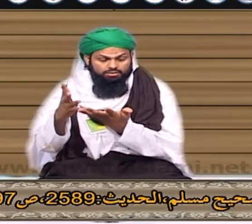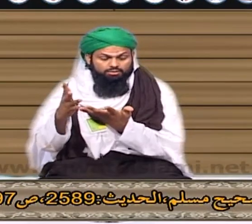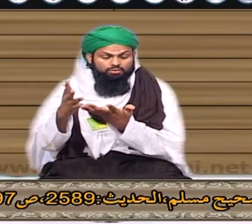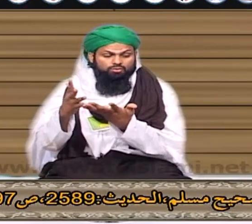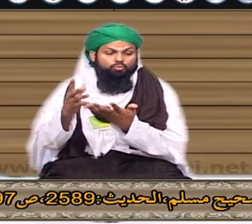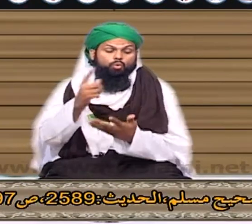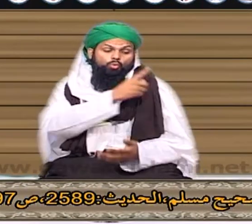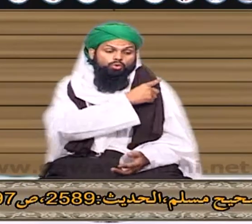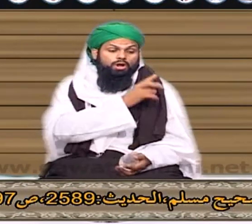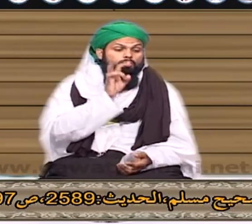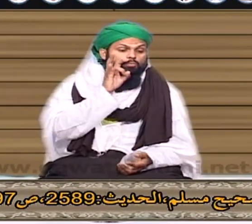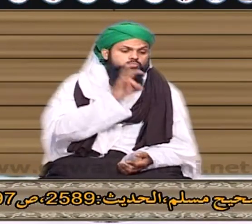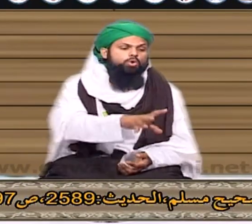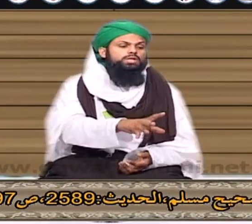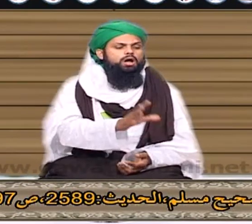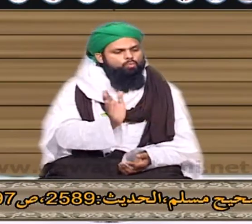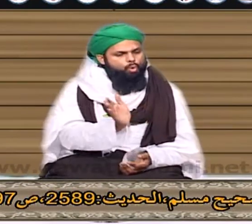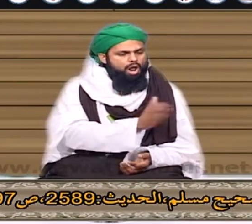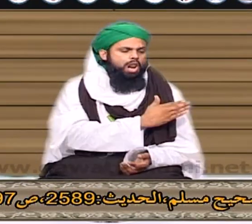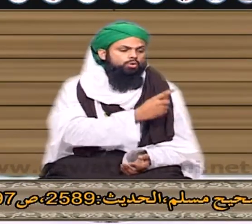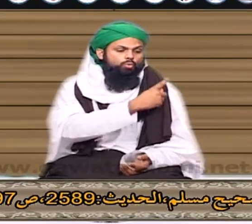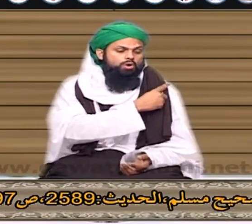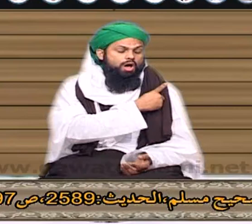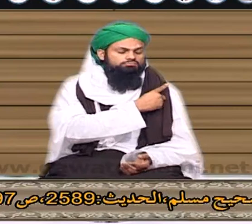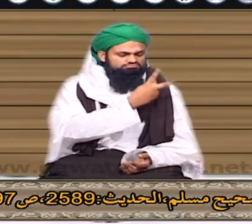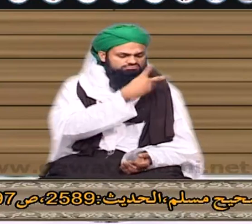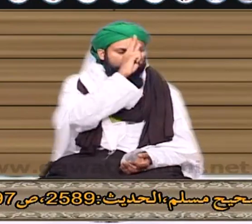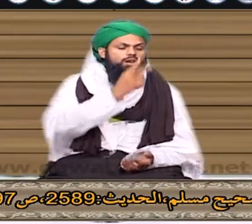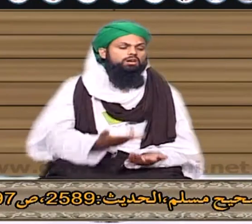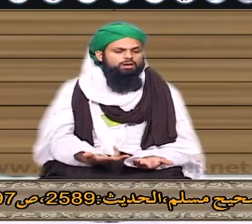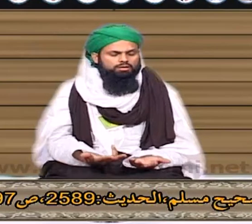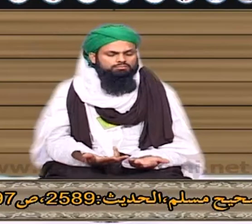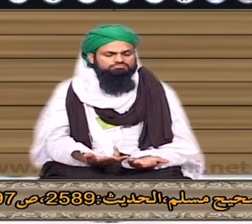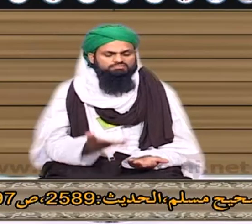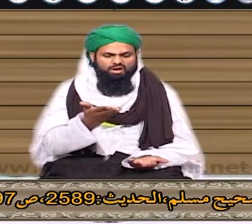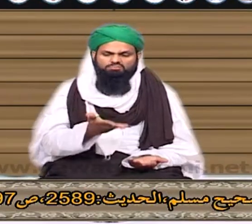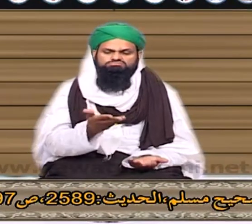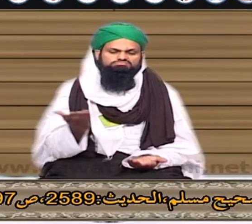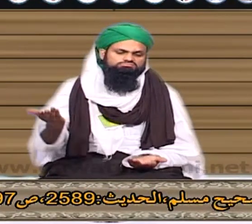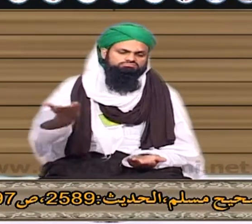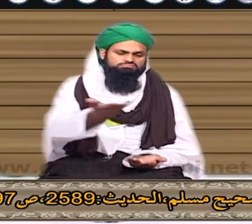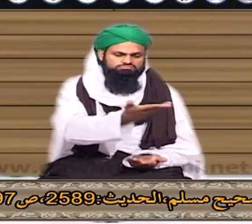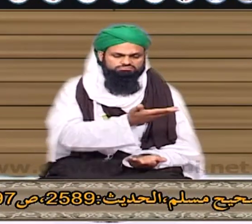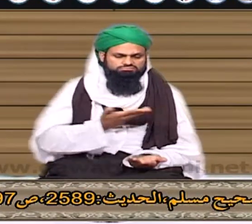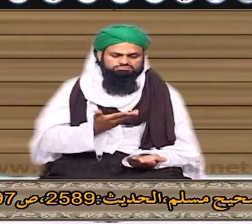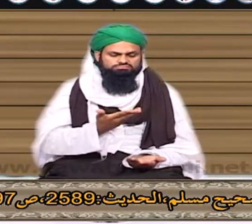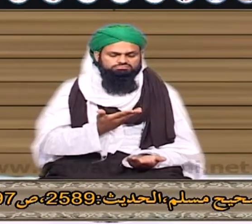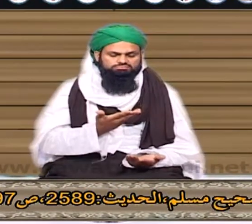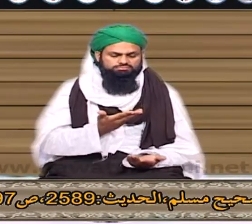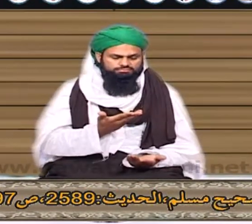میں نہ ہوتی تو پھر یہ بہتان ہوتا جو غیبت تیری سخت ہے لیکن آج کل تو بدقسمتی سے